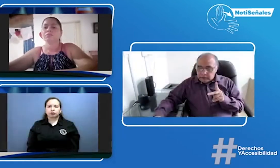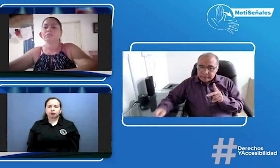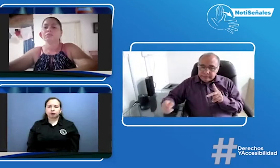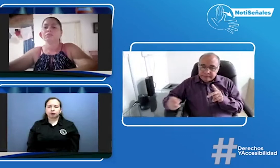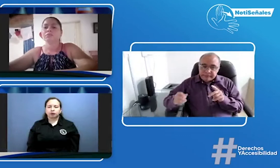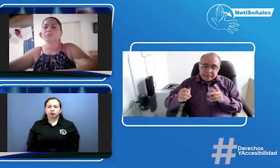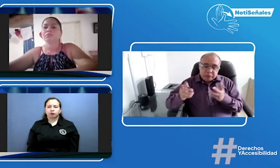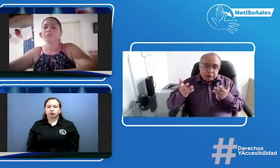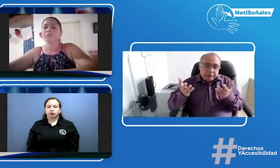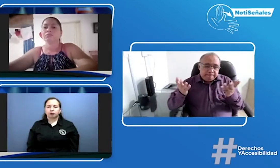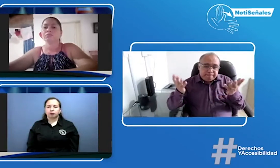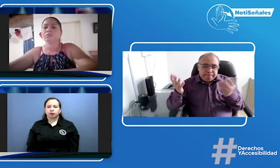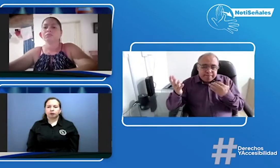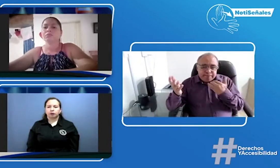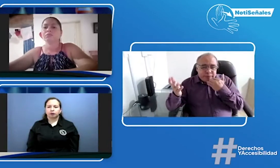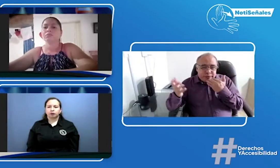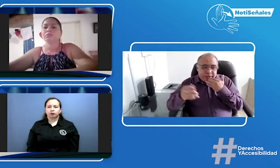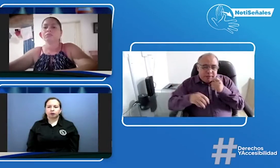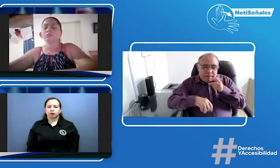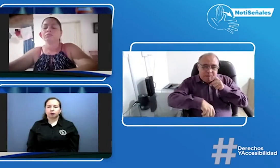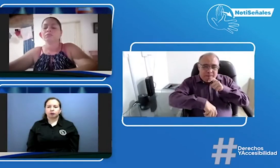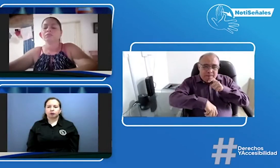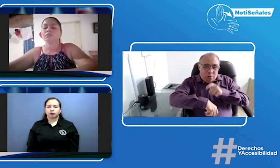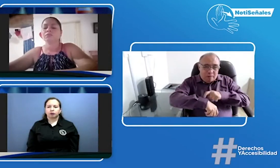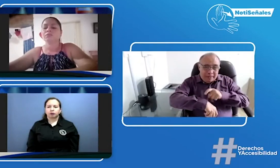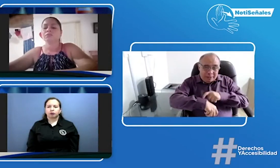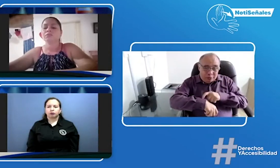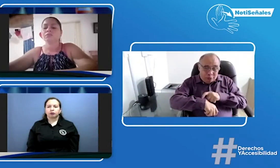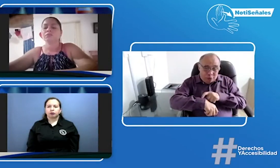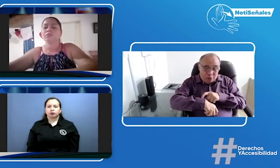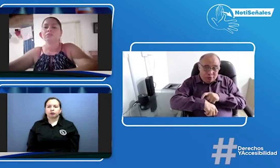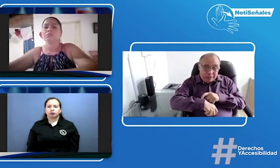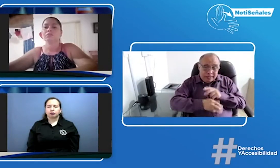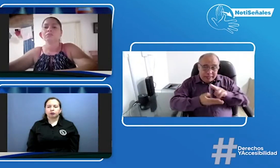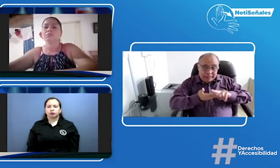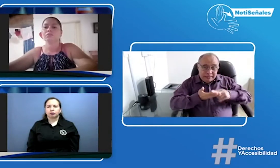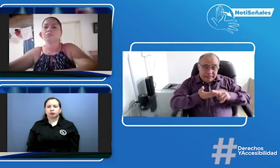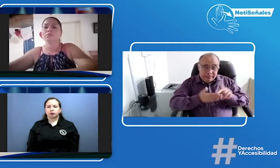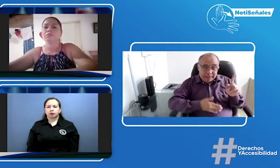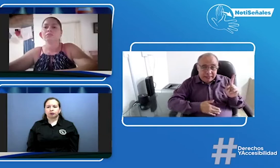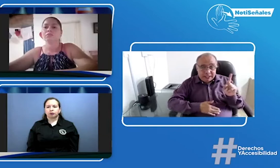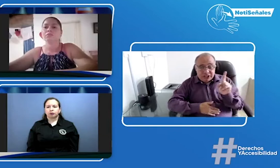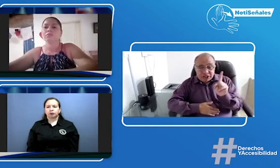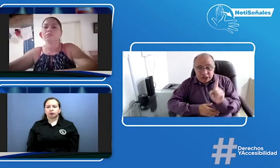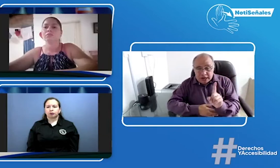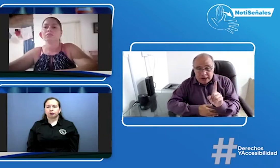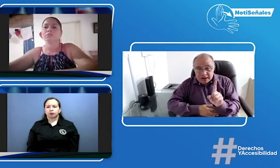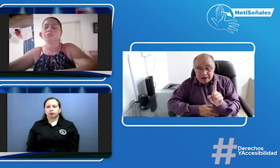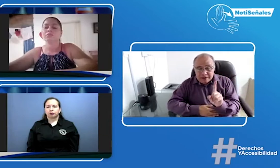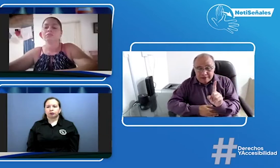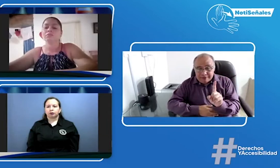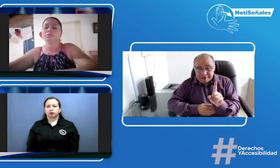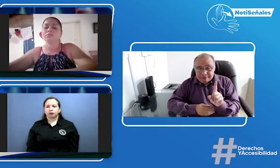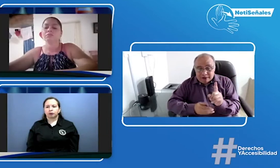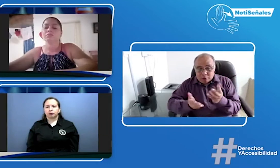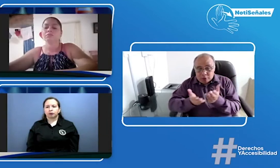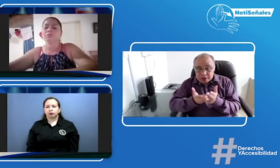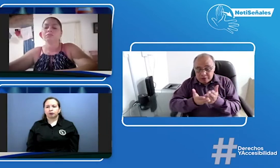ok ok ok ok pues la verdad es que en este momento el que se